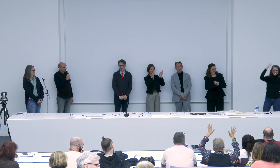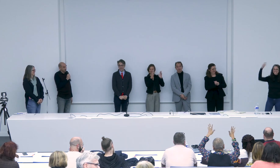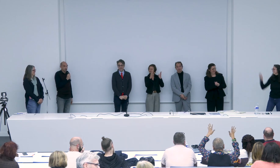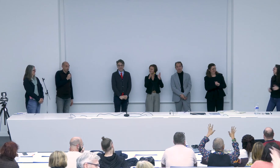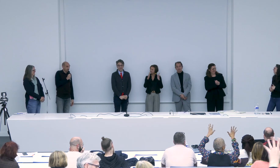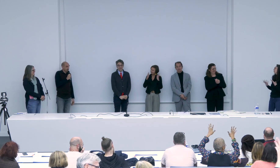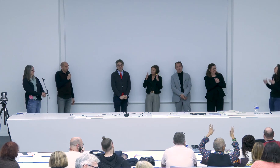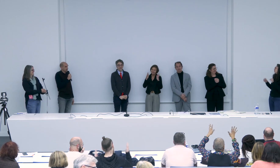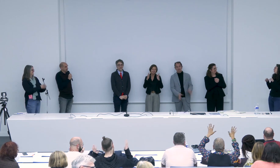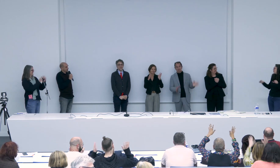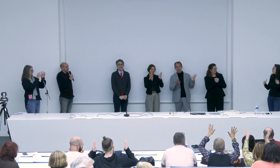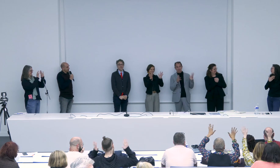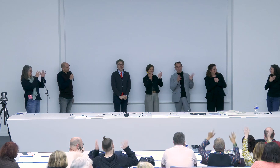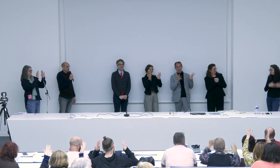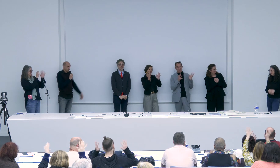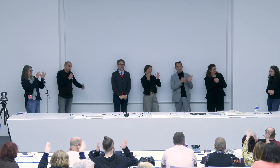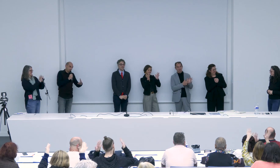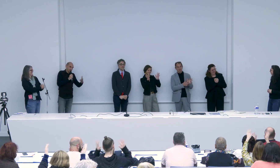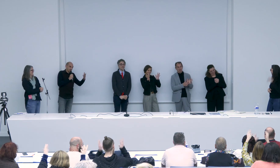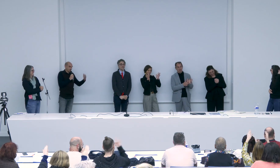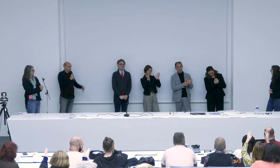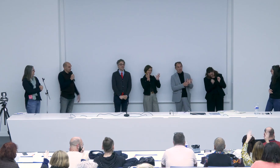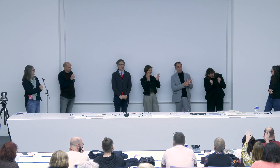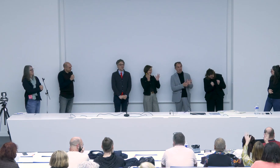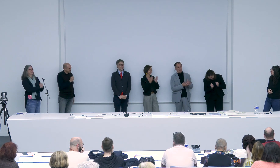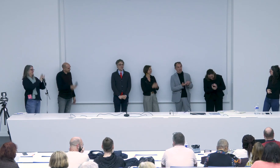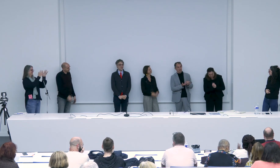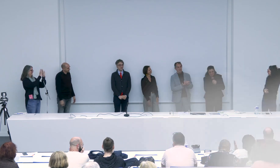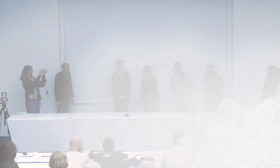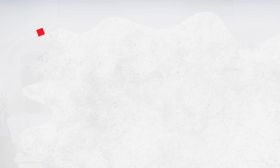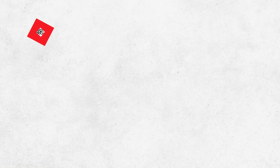au public évidemment et maintenant on peut aller prendre le pot